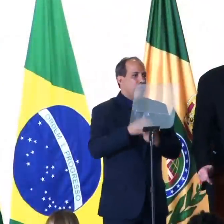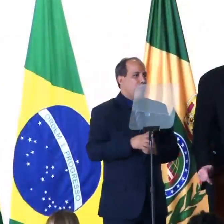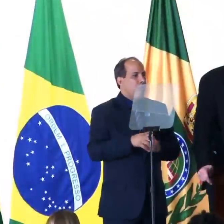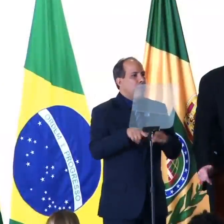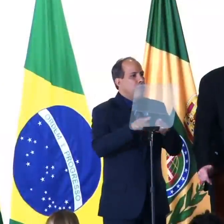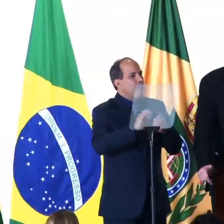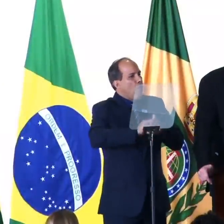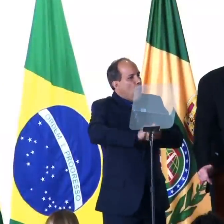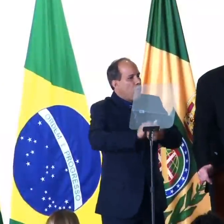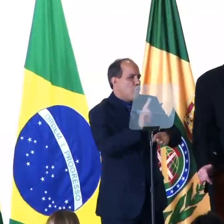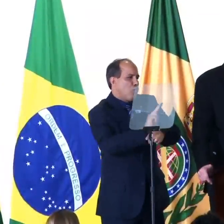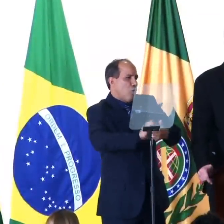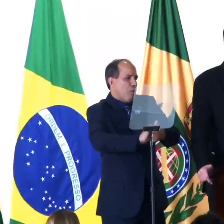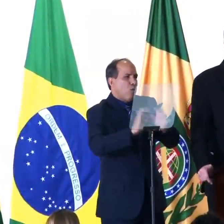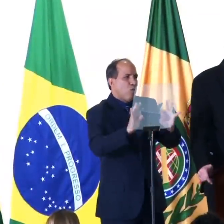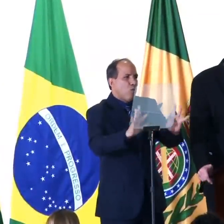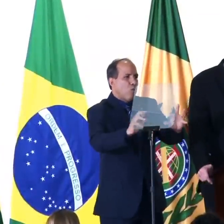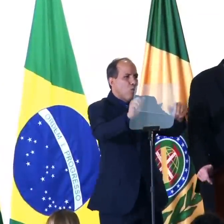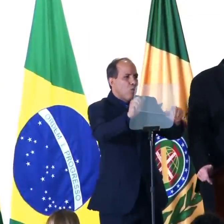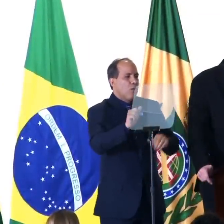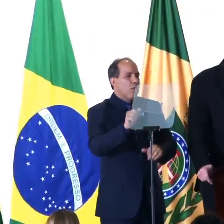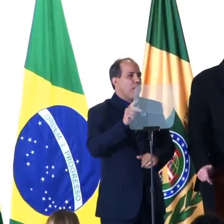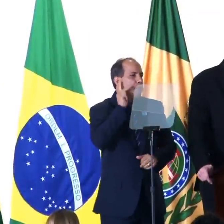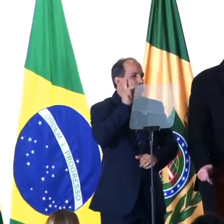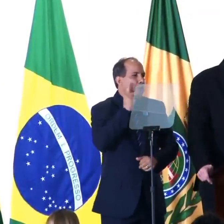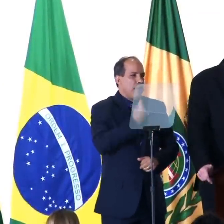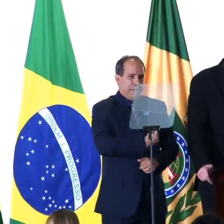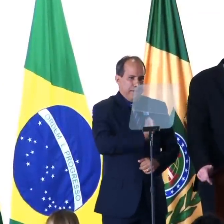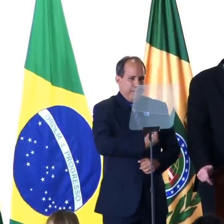dos quais cumprimento todos os demais parlamentares presentes,